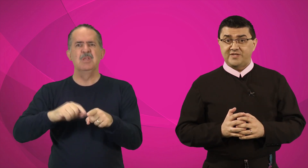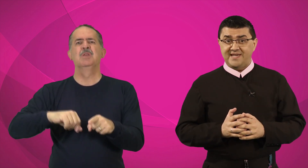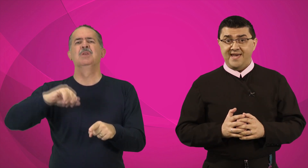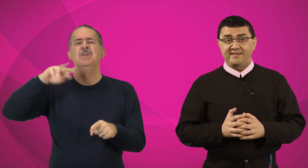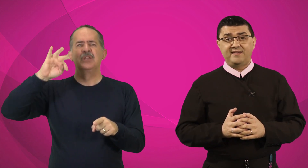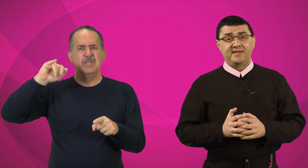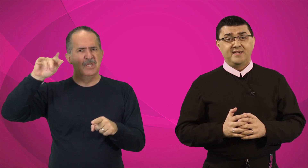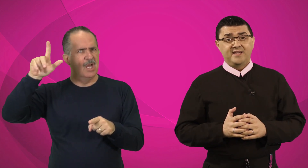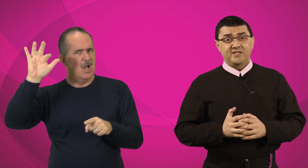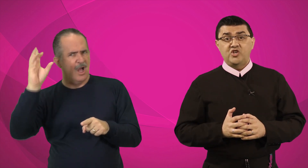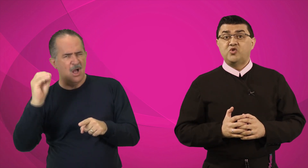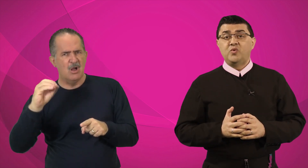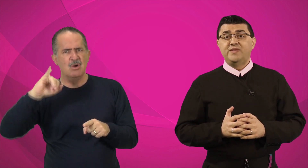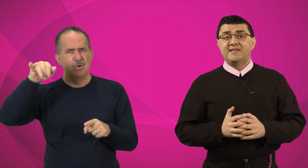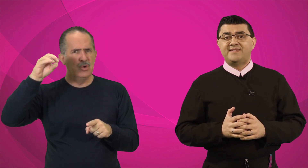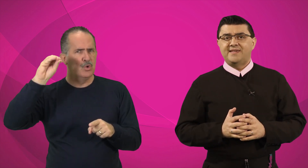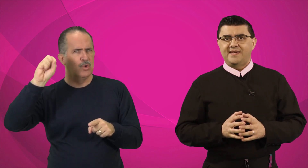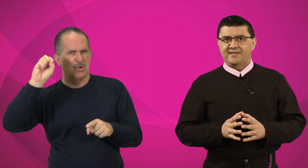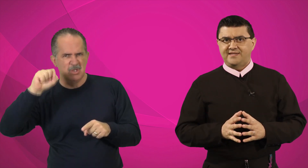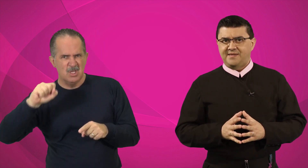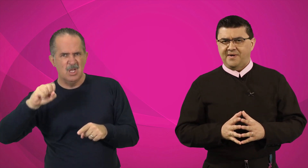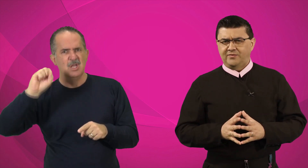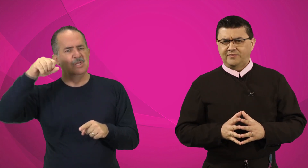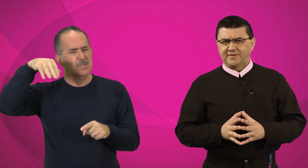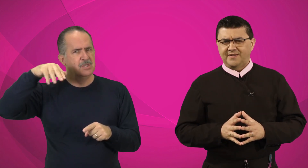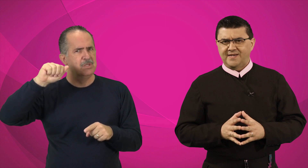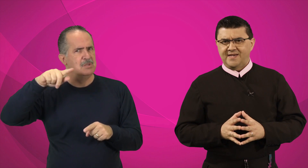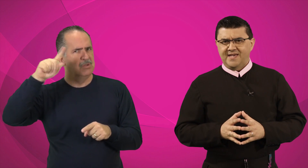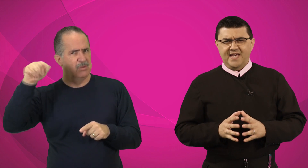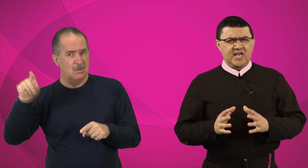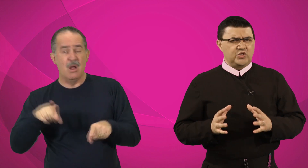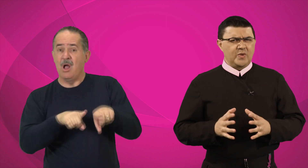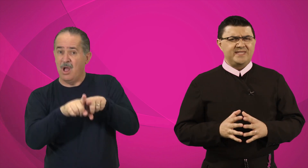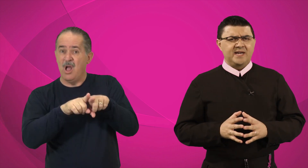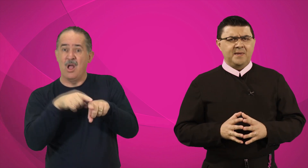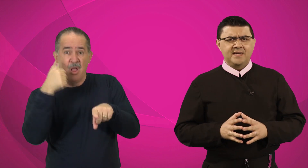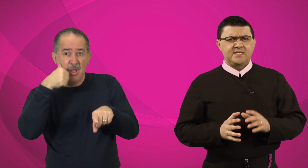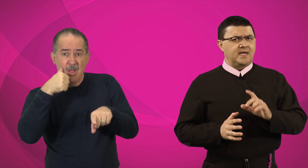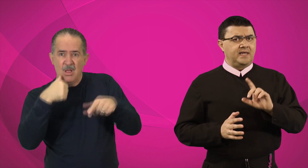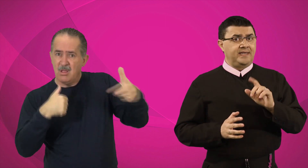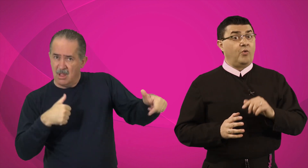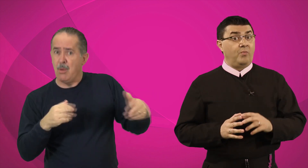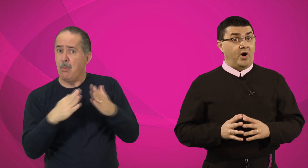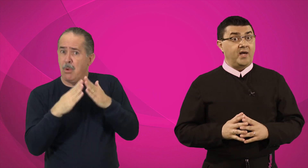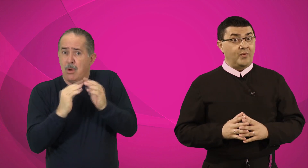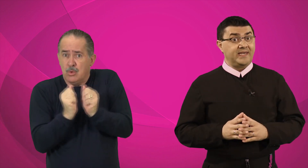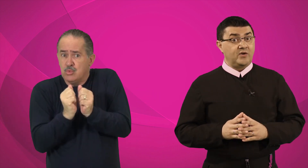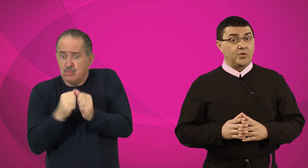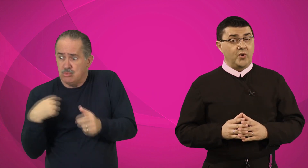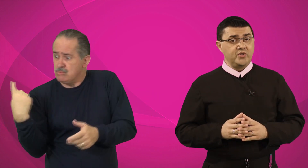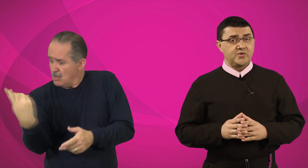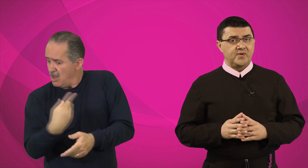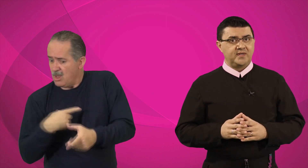José, de Judas e de Simão? Suas irmãs não moram aqui conosco